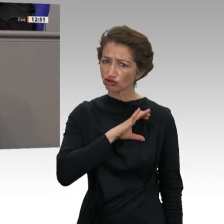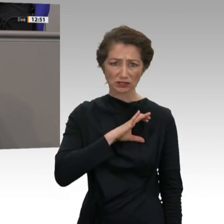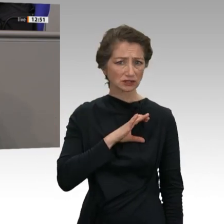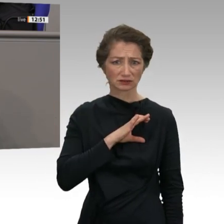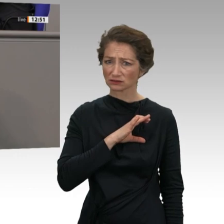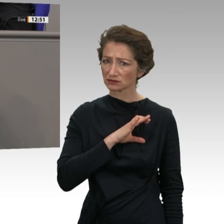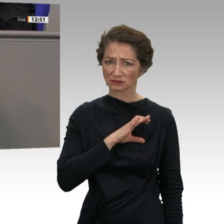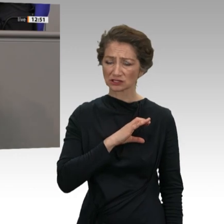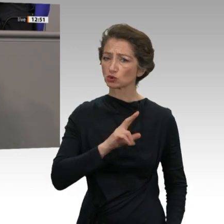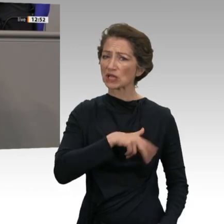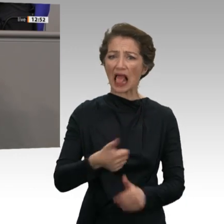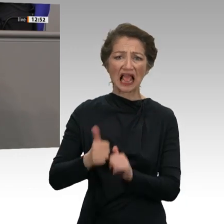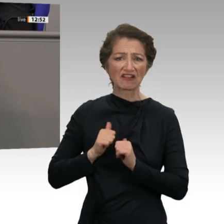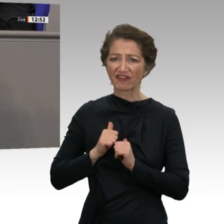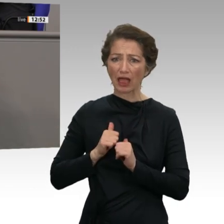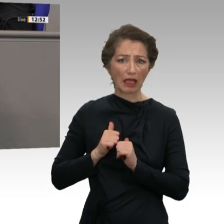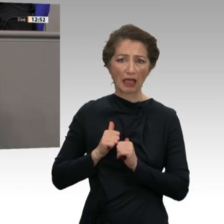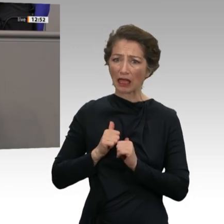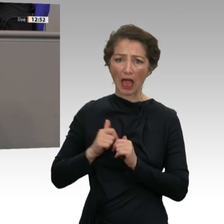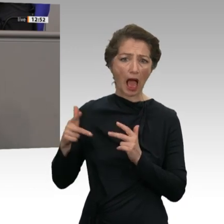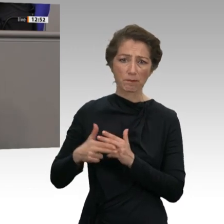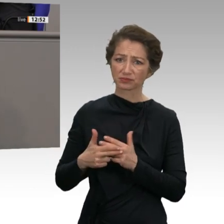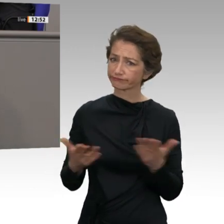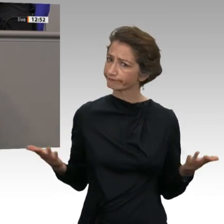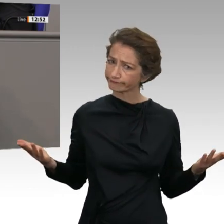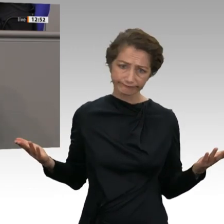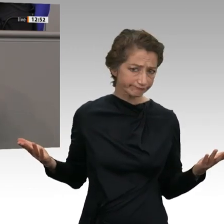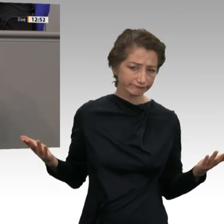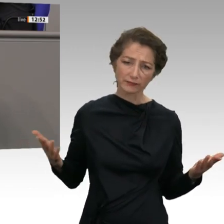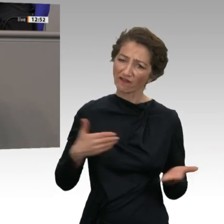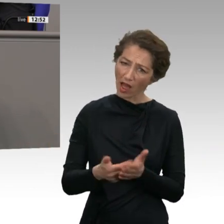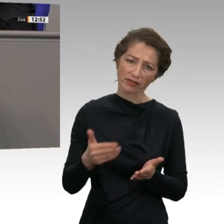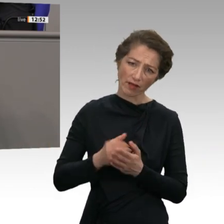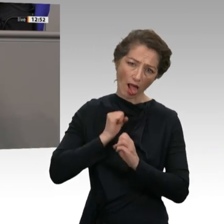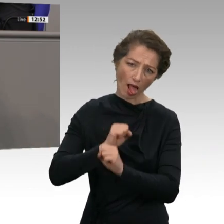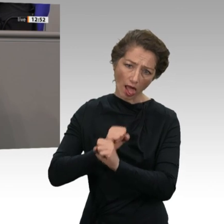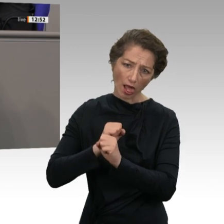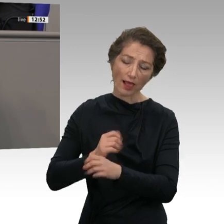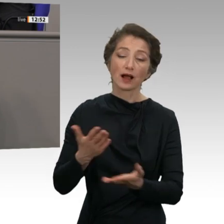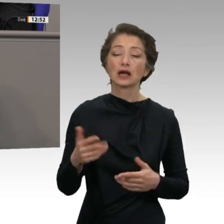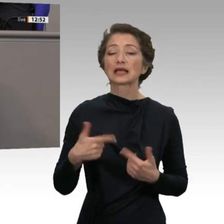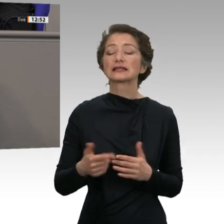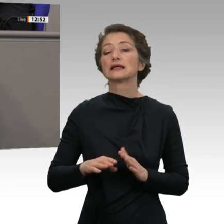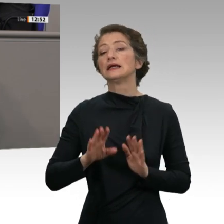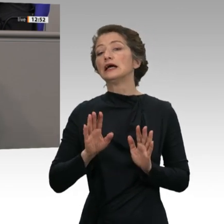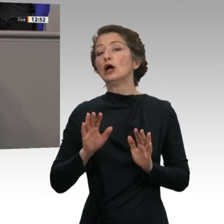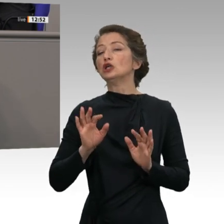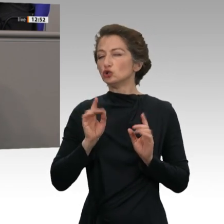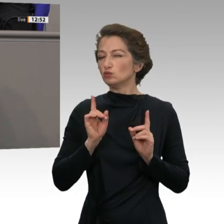der Sozialhilfe je herauszukommen. Darum sollte drittens die Rente nach Mindestentgeltpunkten, Herr Weiß, für Beschäftigte mit niedrigem